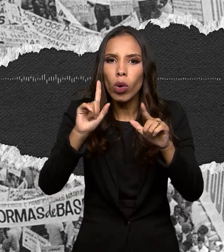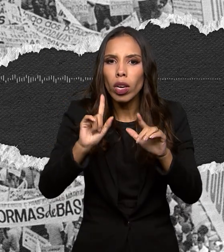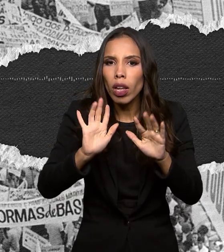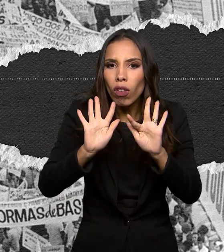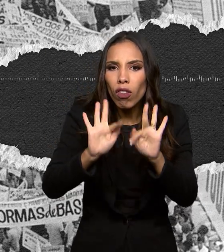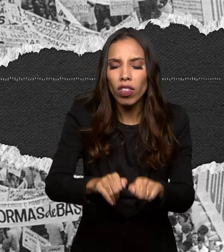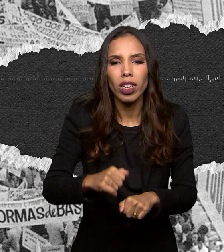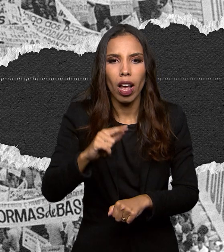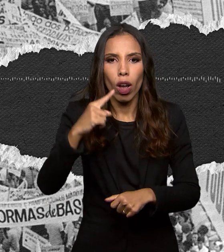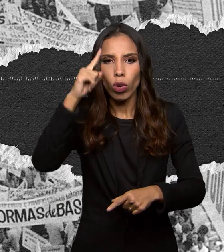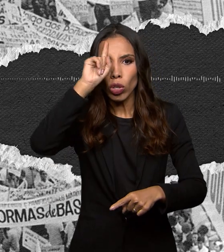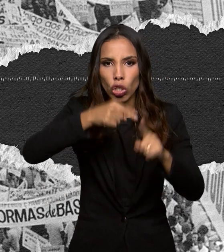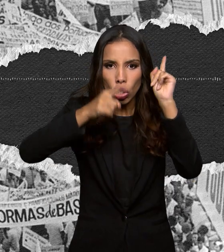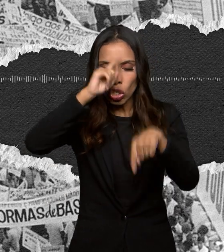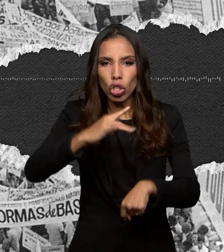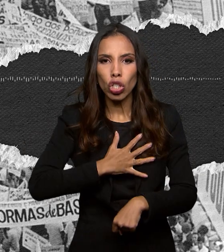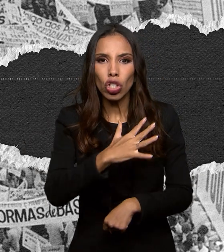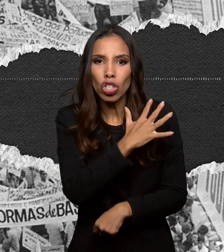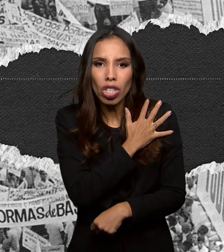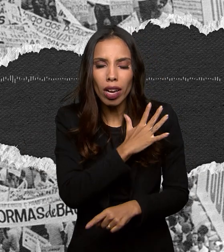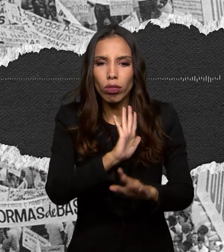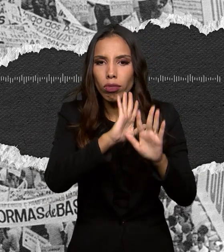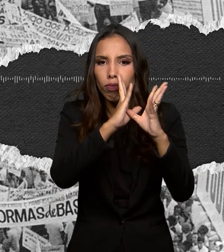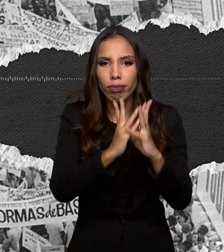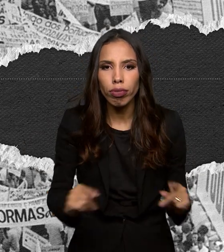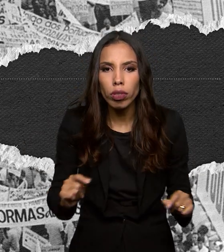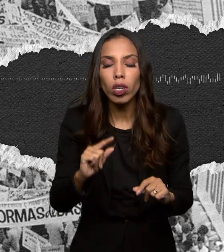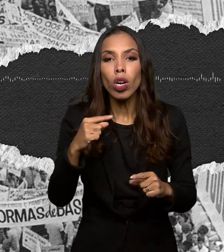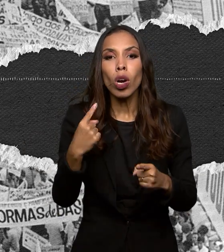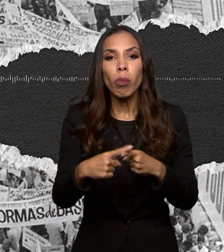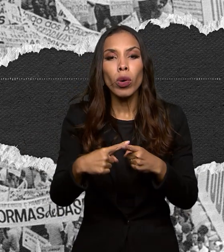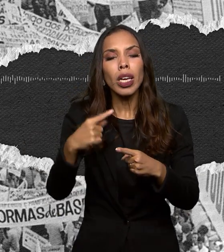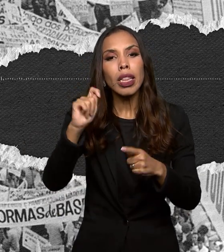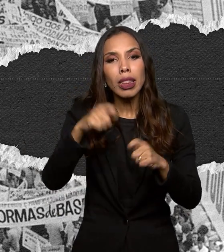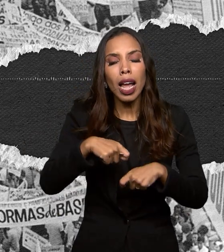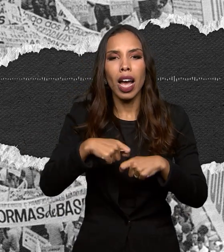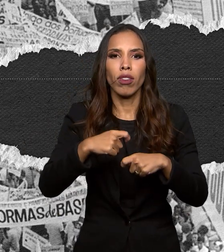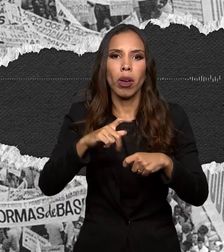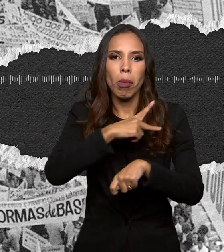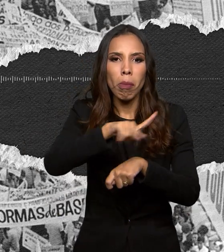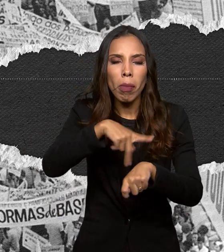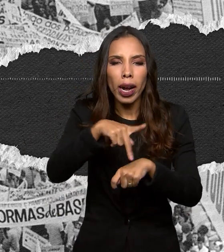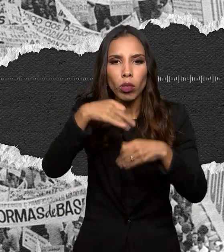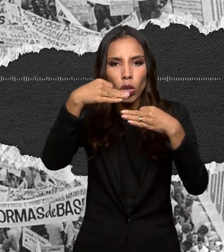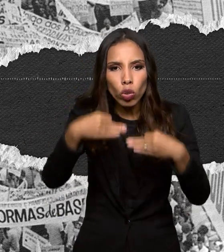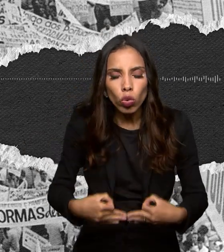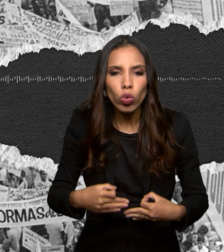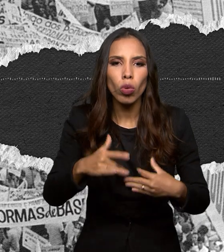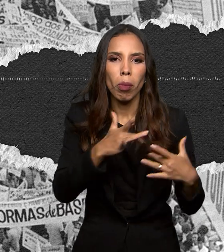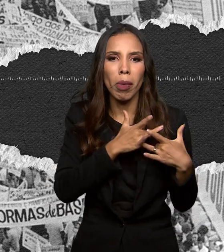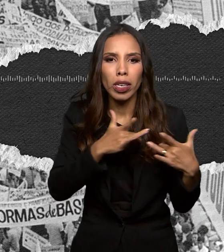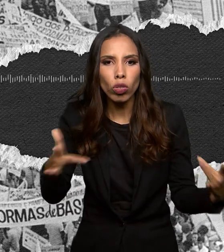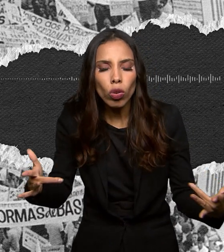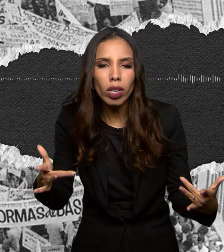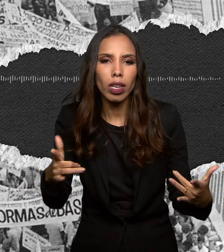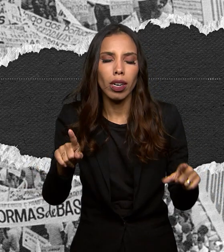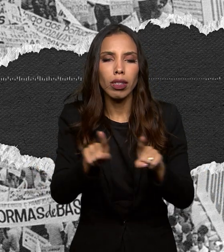Teria condições de construir um país mais justo, mais solidário e mais democrático também. Claro que as tais reformas não iam agradar a todo